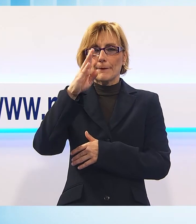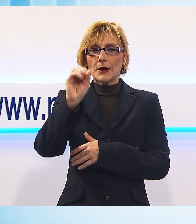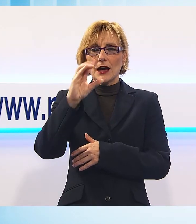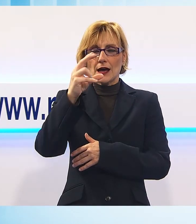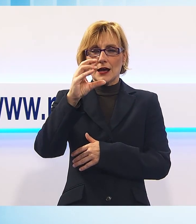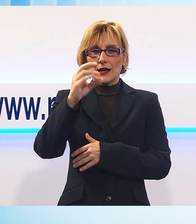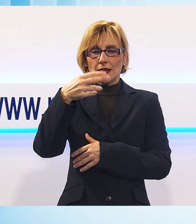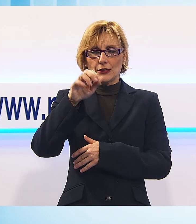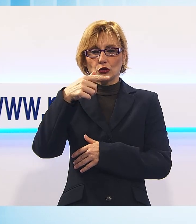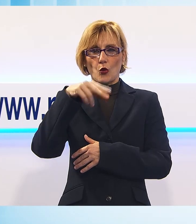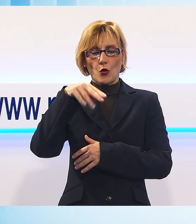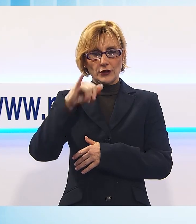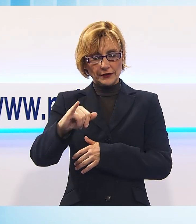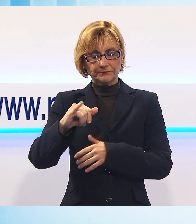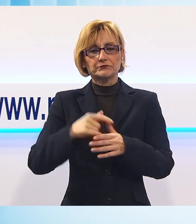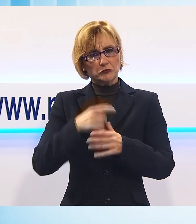Marte.